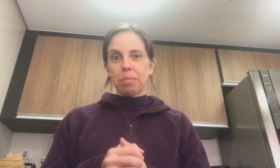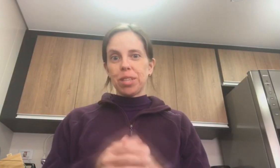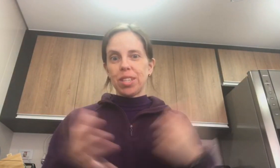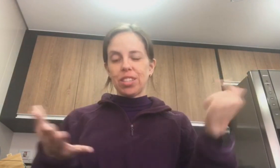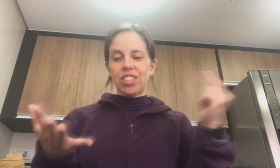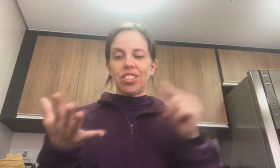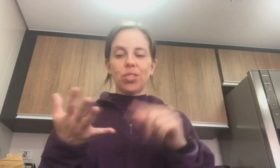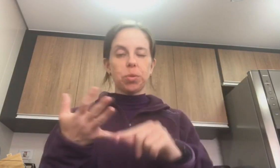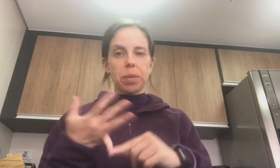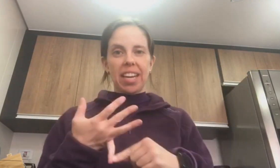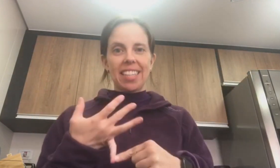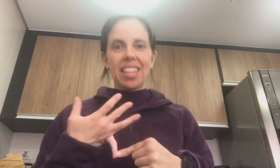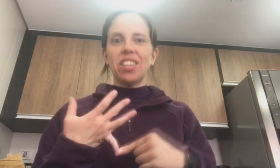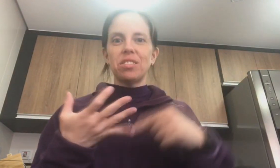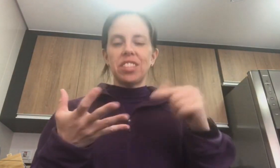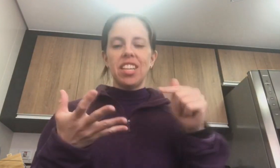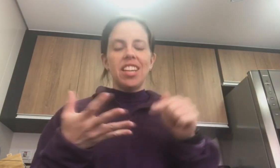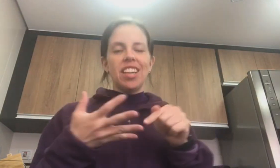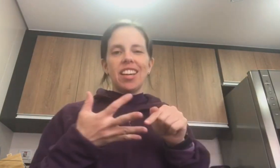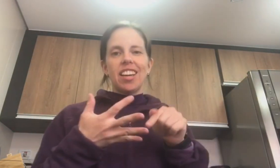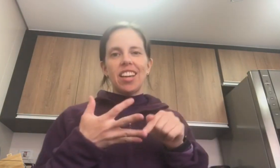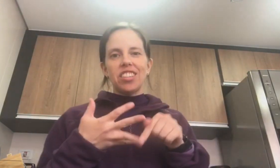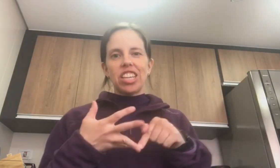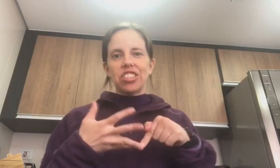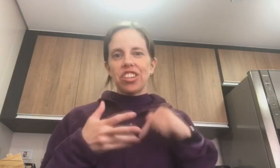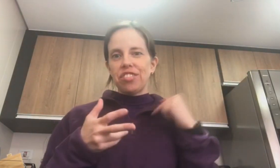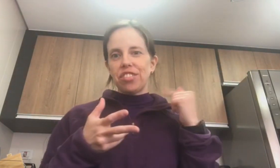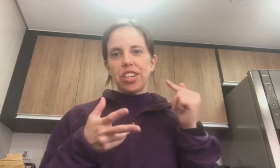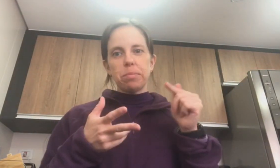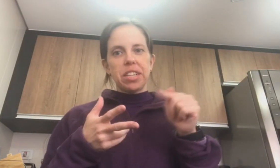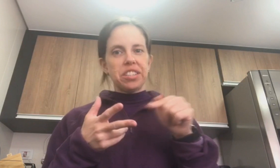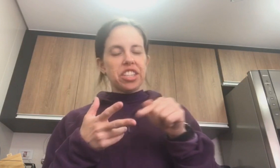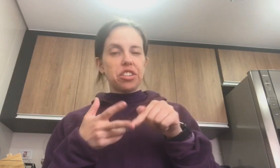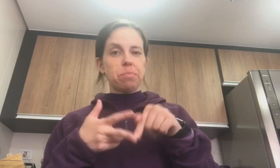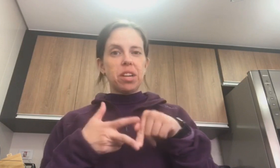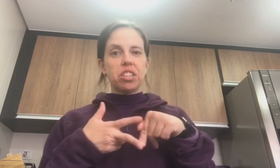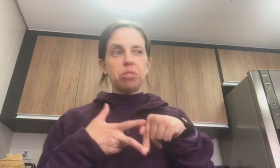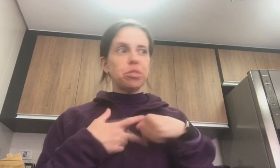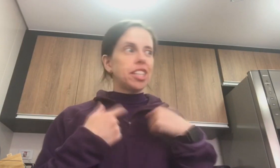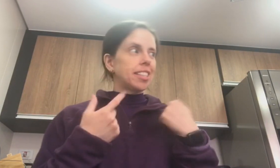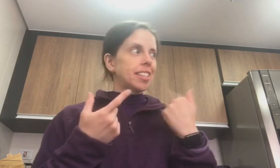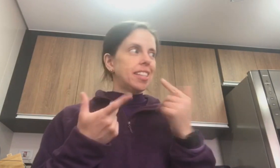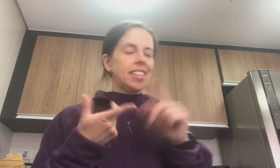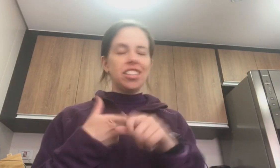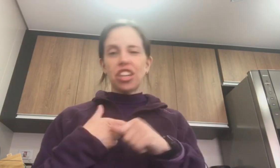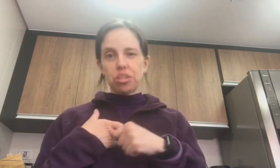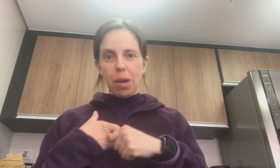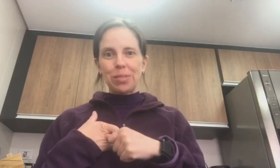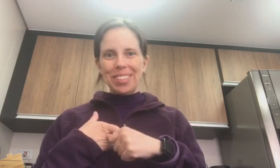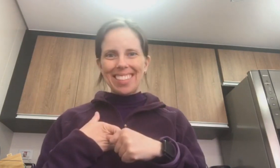capítulos. Tour pela Cajanova. Diário de reforma. Diário de mudança. E Diário de balança.